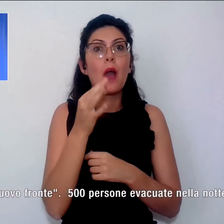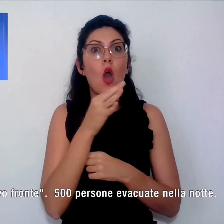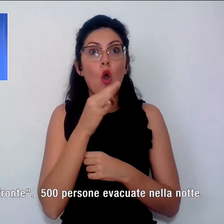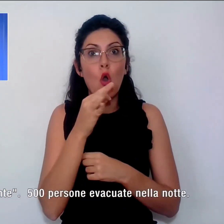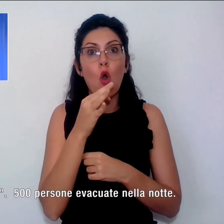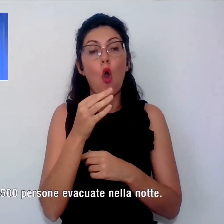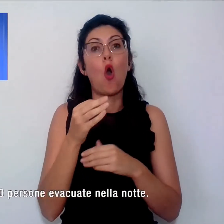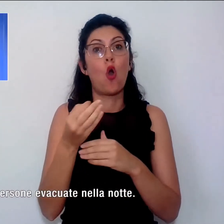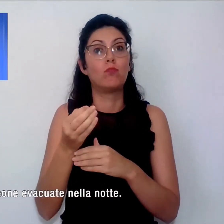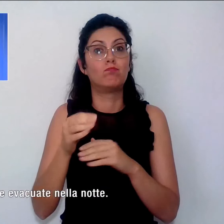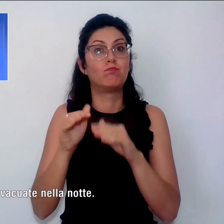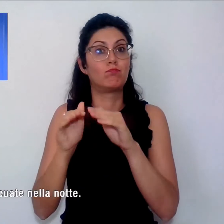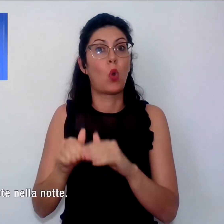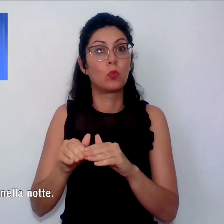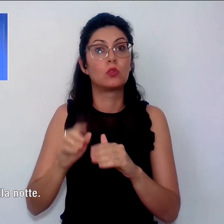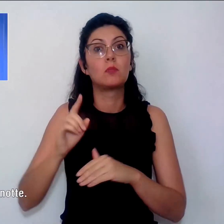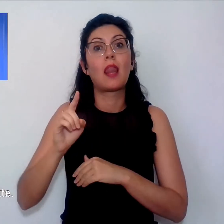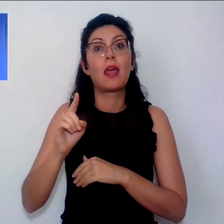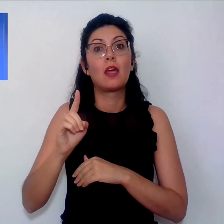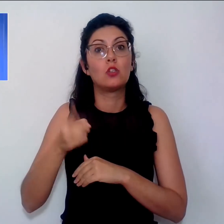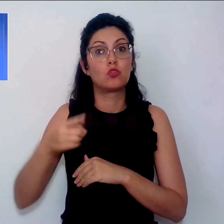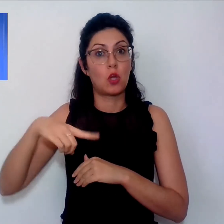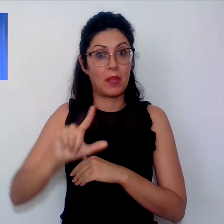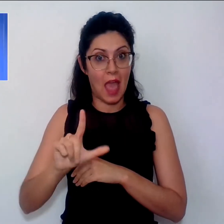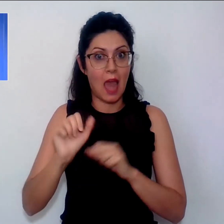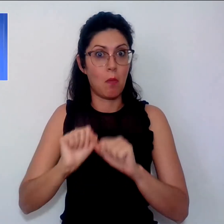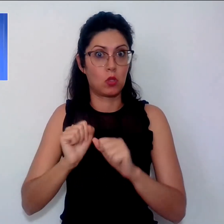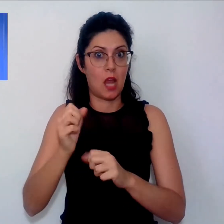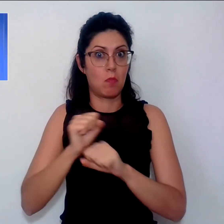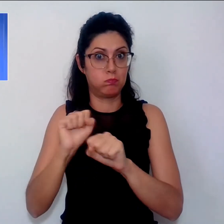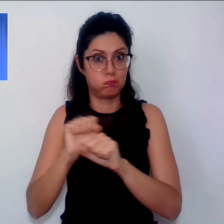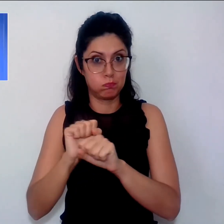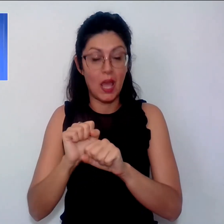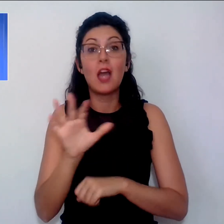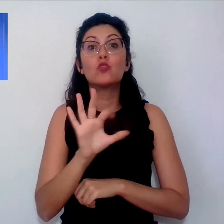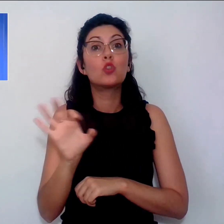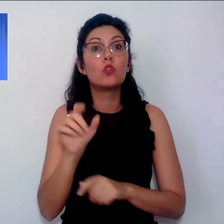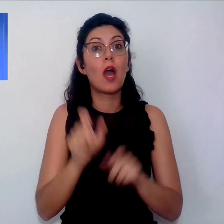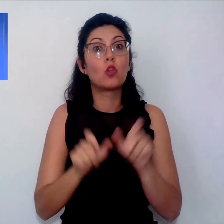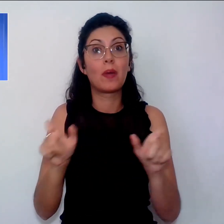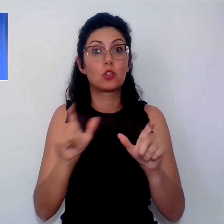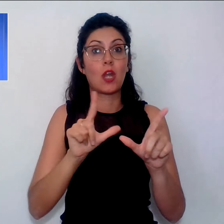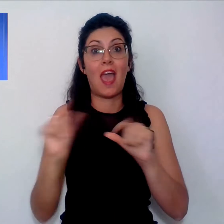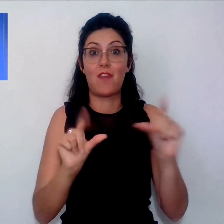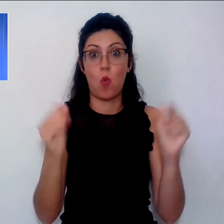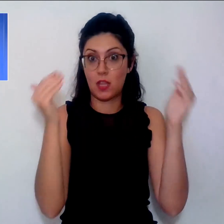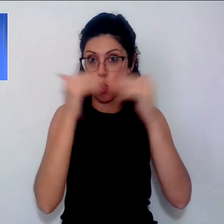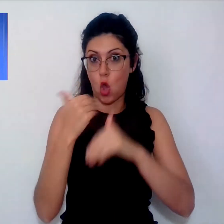GPL che potrebbero generare nuovi fronti. 500 le persone evacuate nella notte.